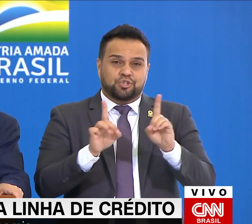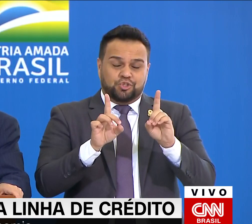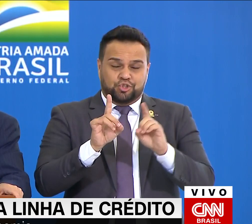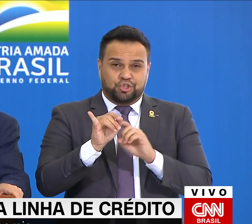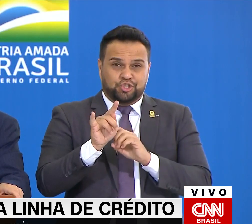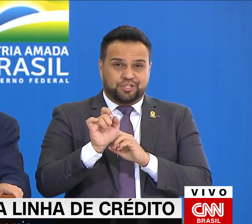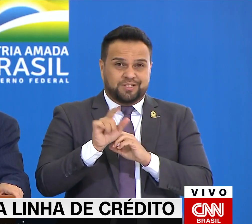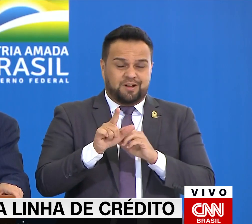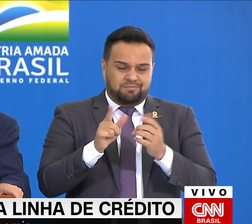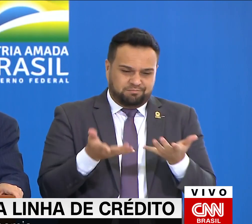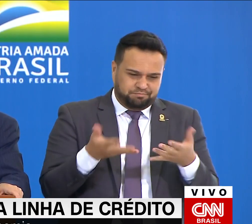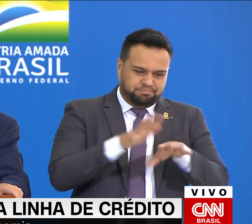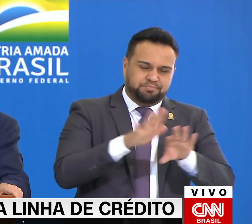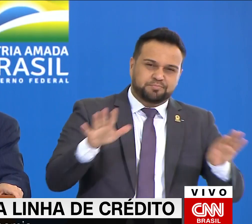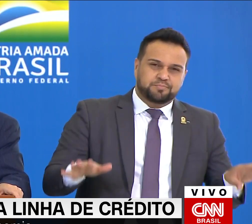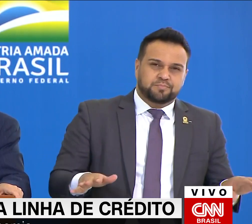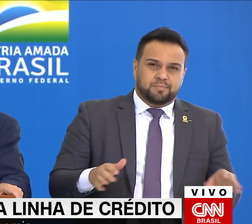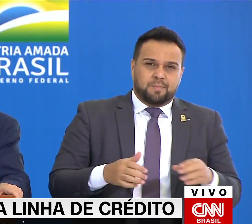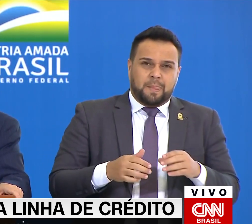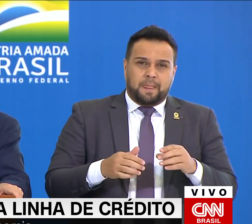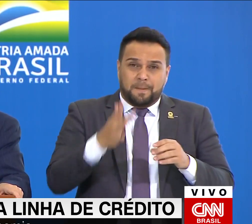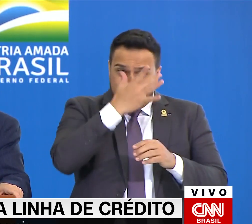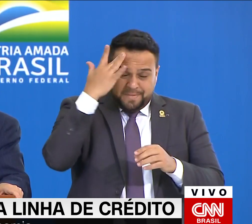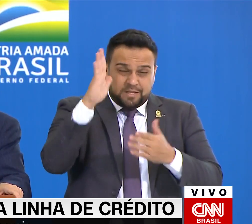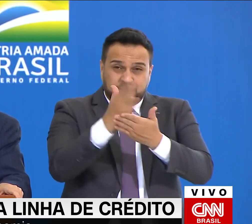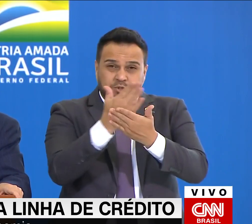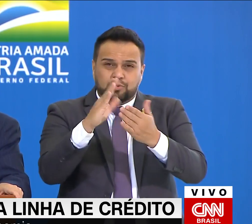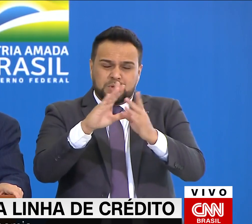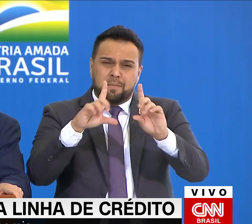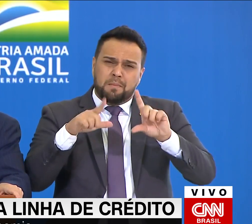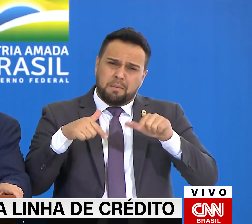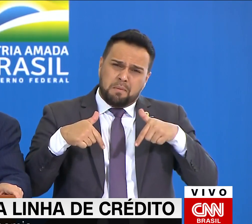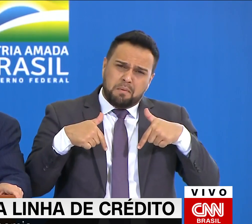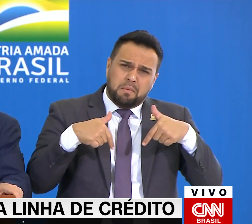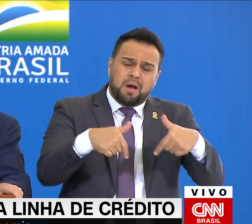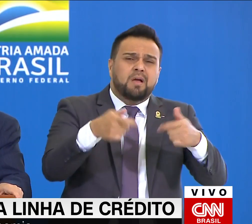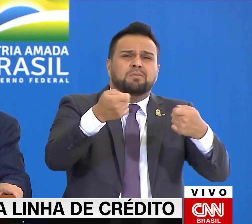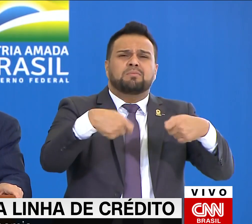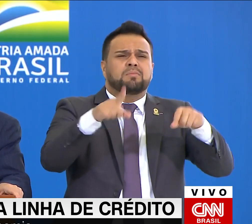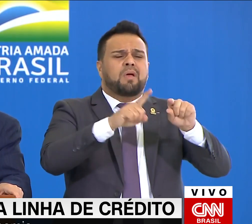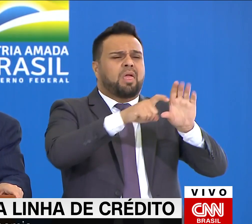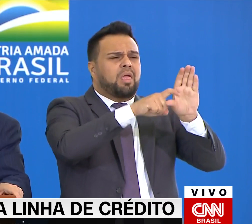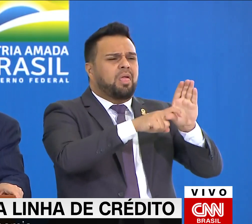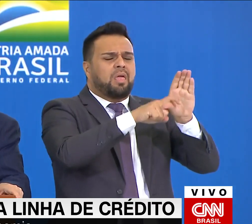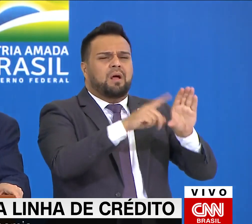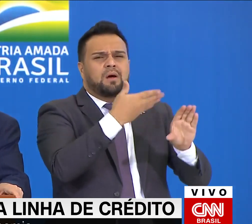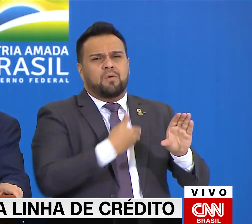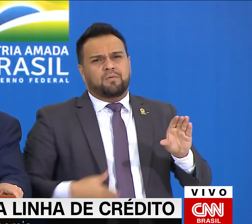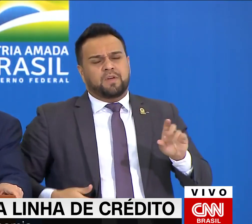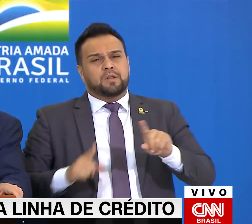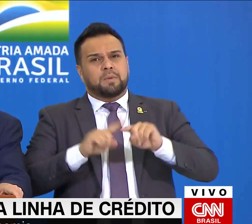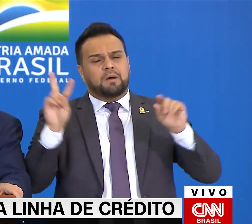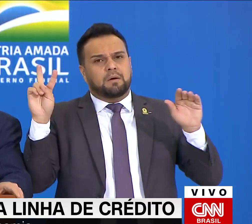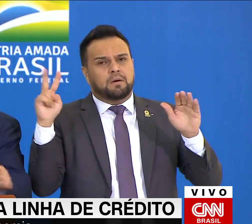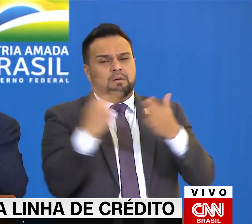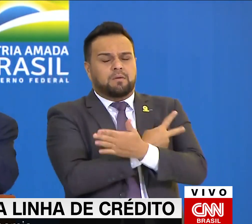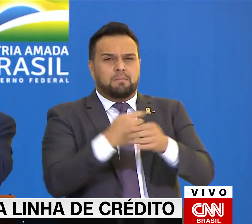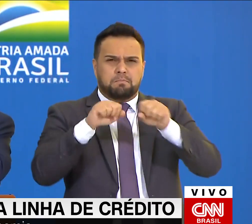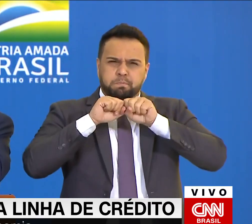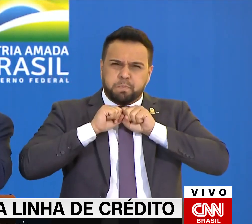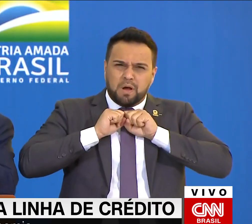para esses lutadores, esses guerreiros que nunca precisaram de nós. Foi preciso vir uma pandemia para nós